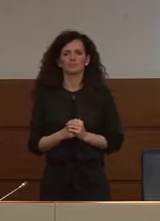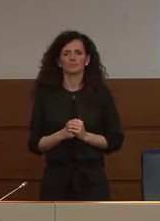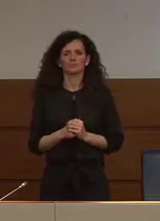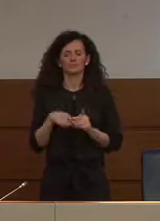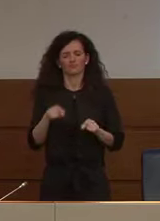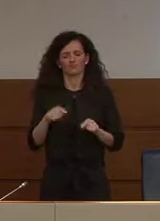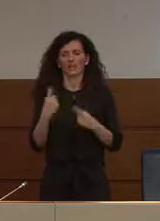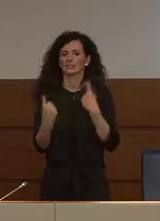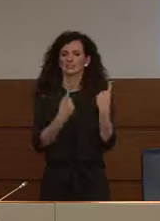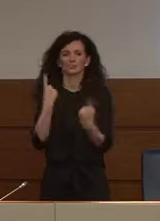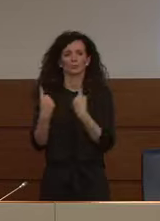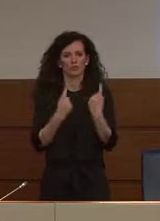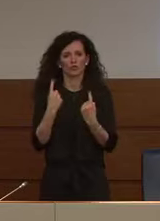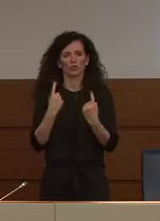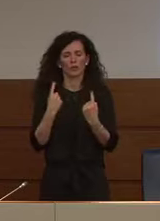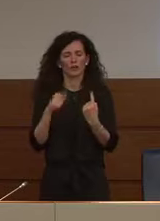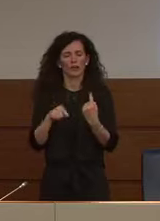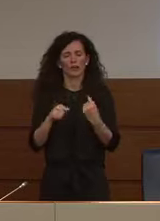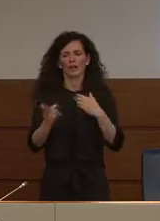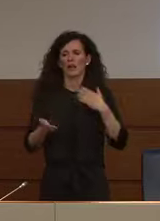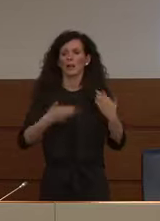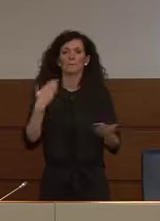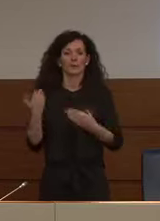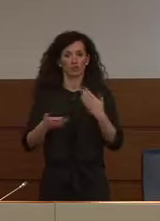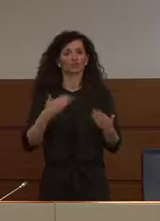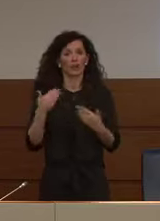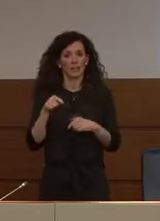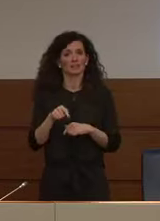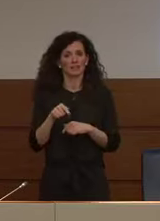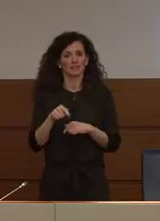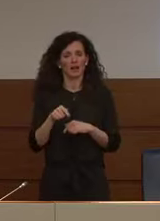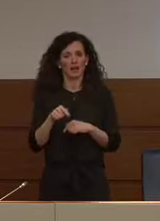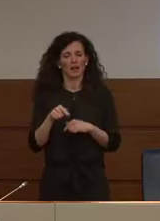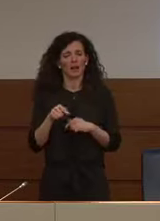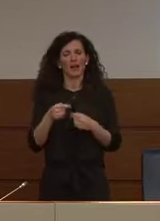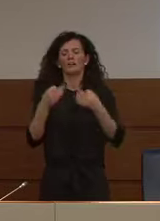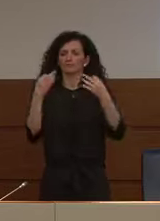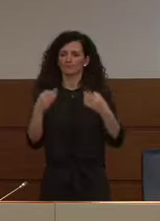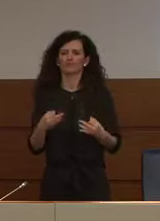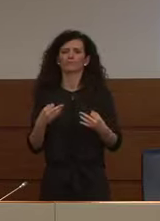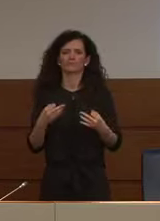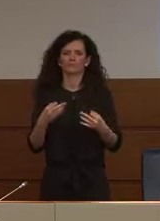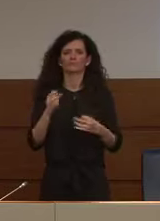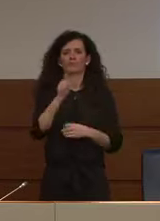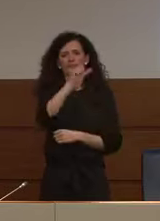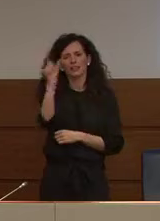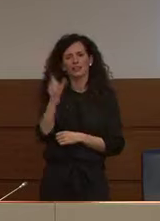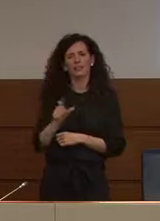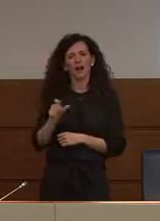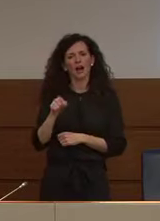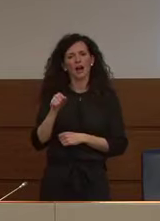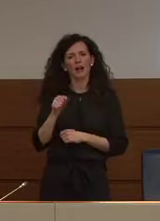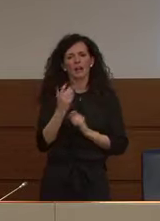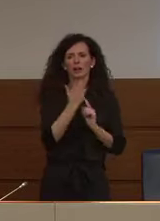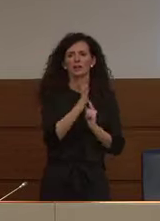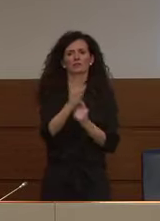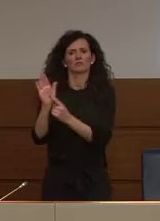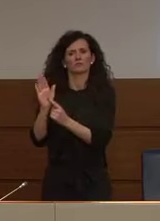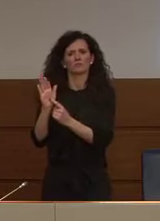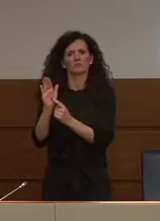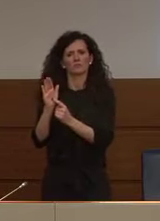emergenziale in cui il nostro Paese sta mettendo in campo le migliori